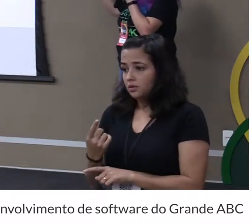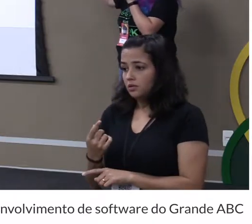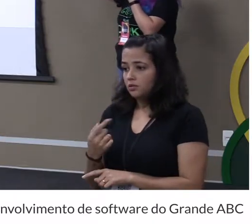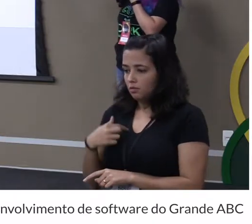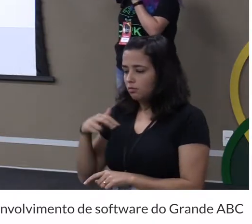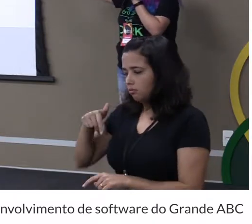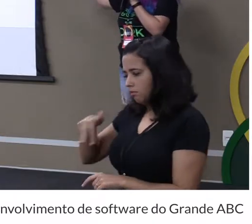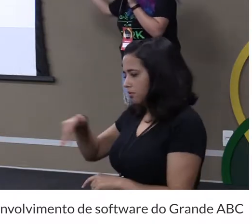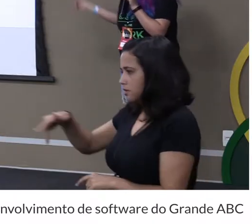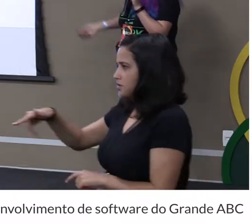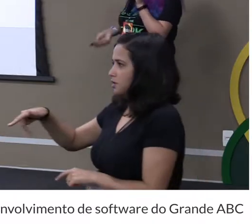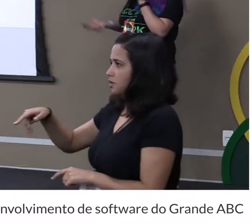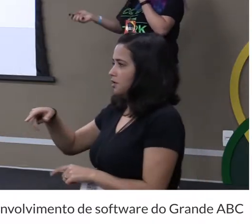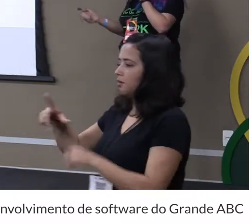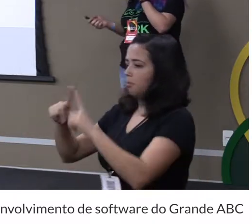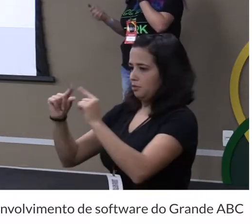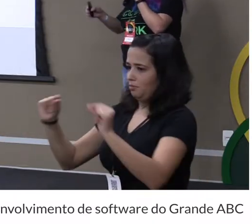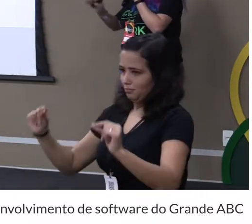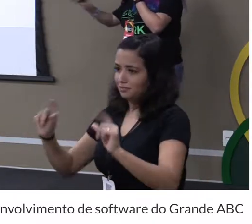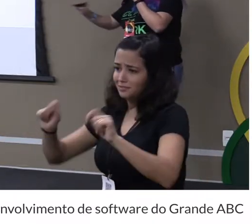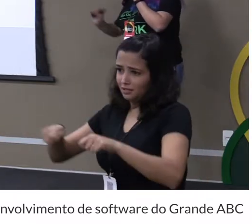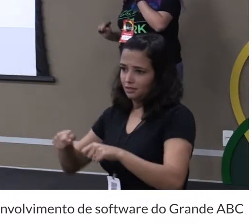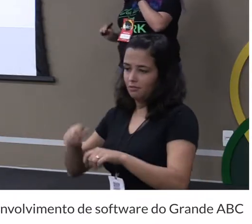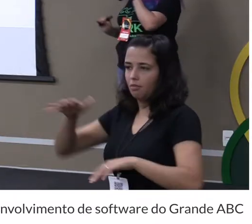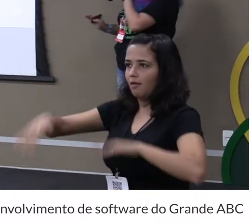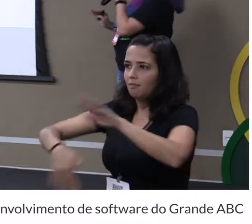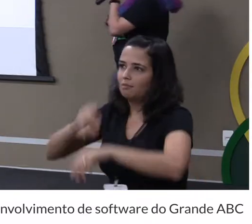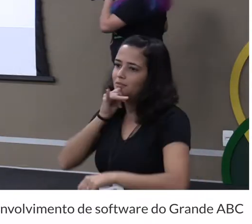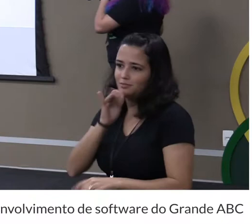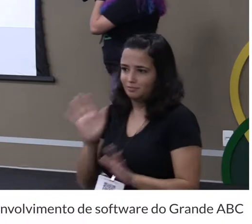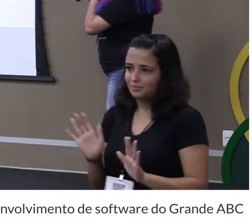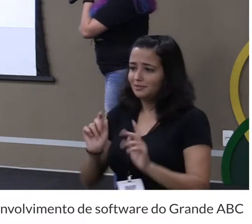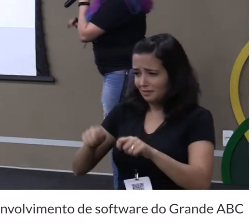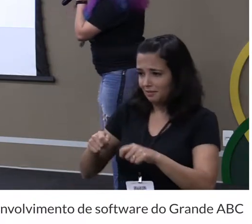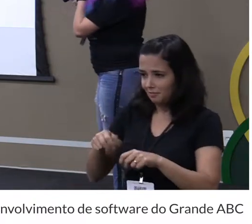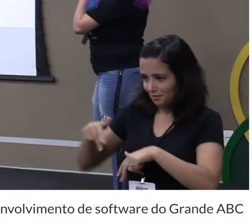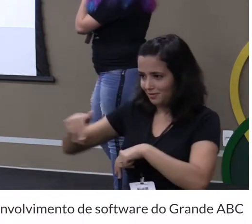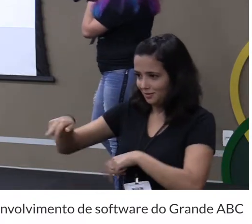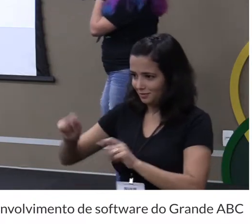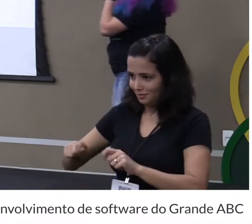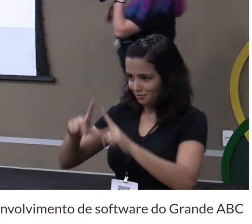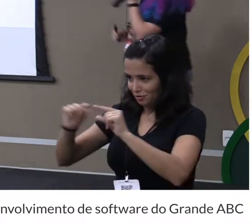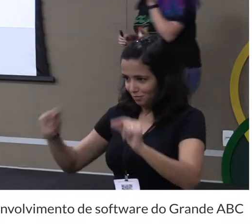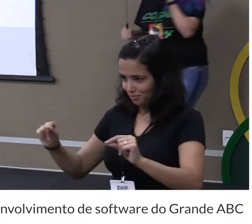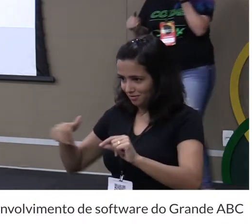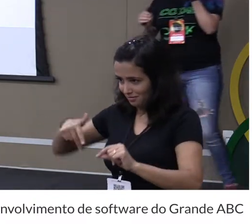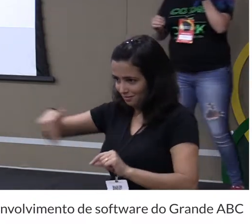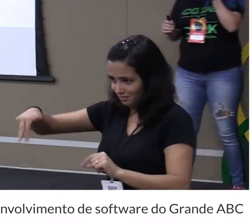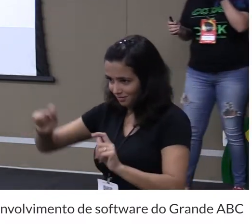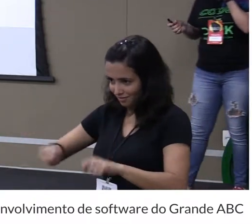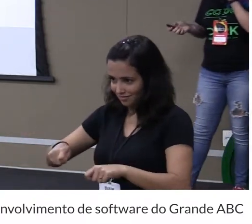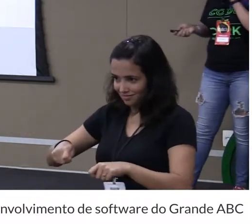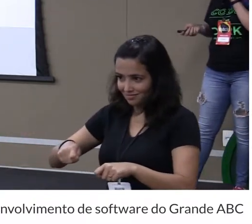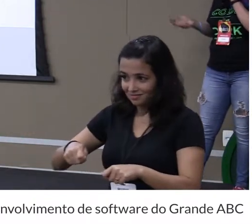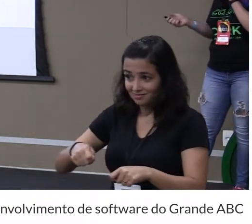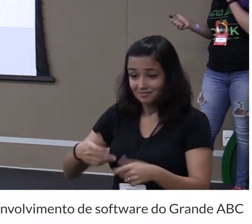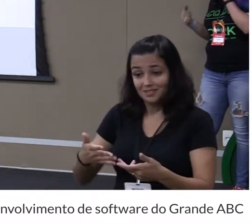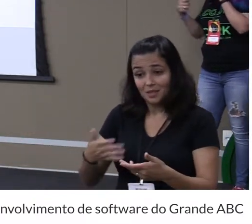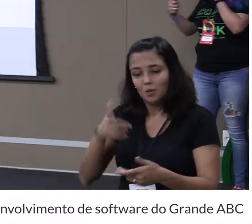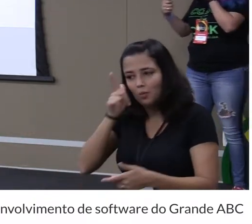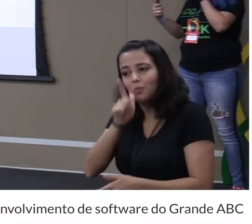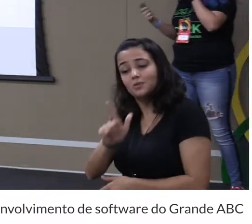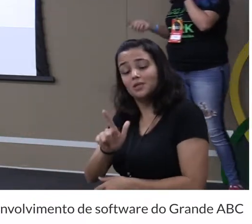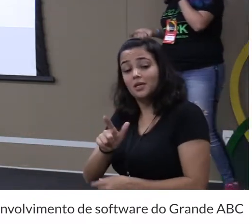consigo ir andando para o Japão se eu quiser assim nadando um pedaço né porque não dá para ir andando ali então assim você